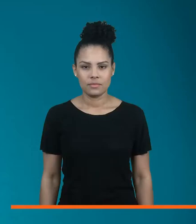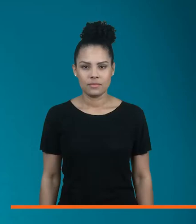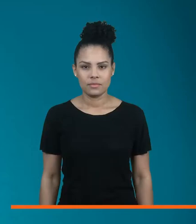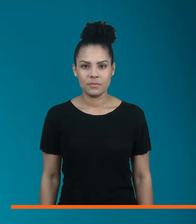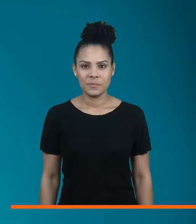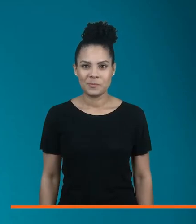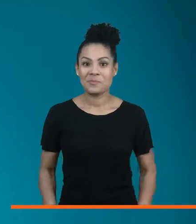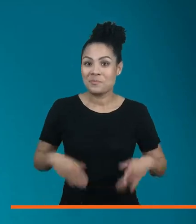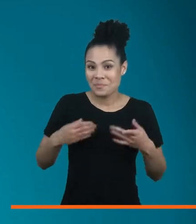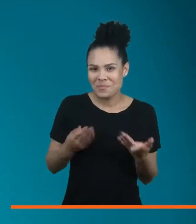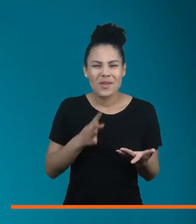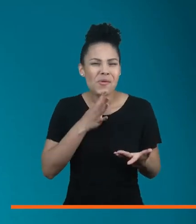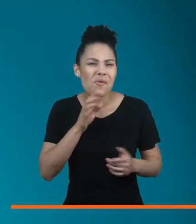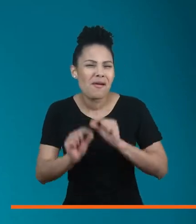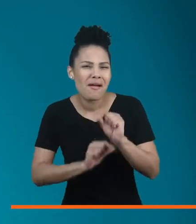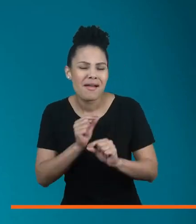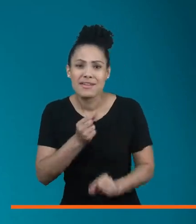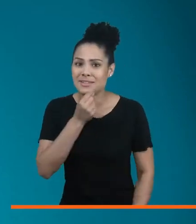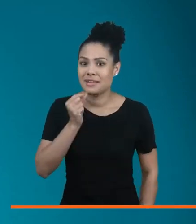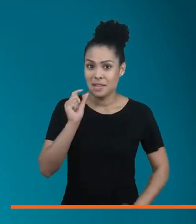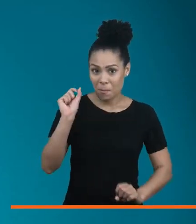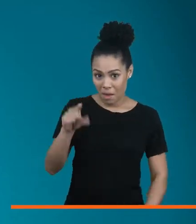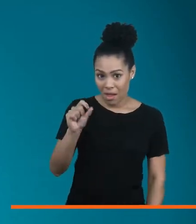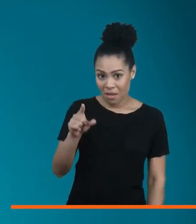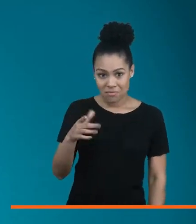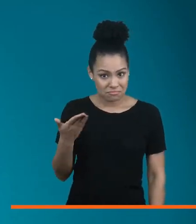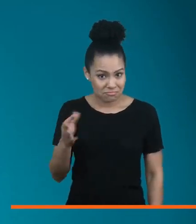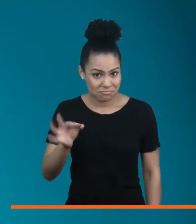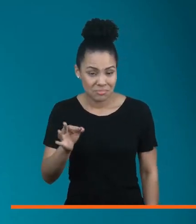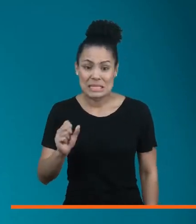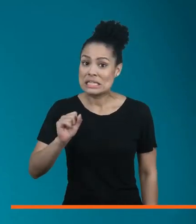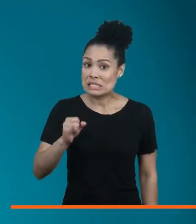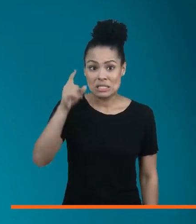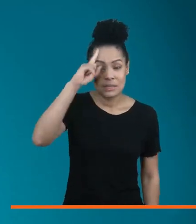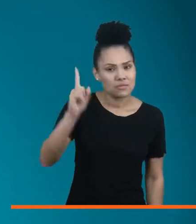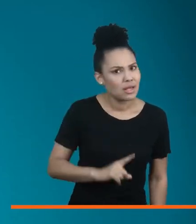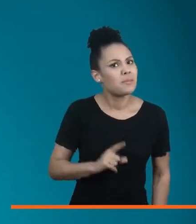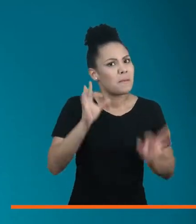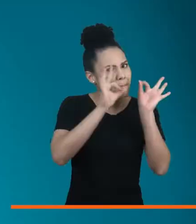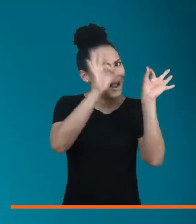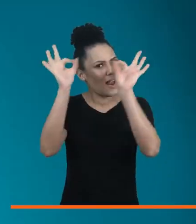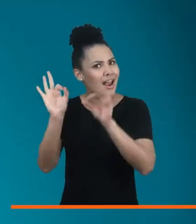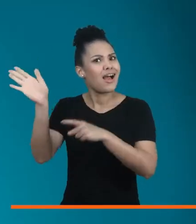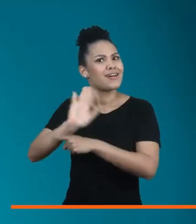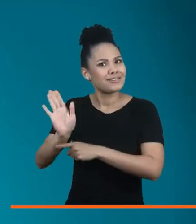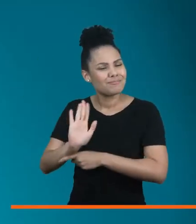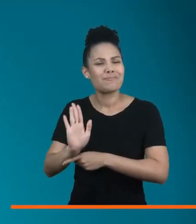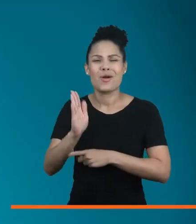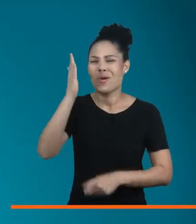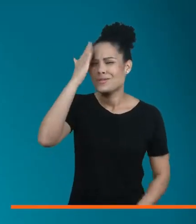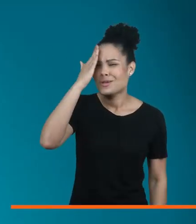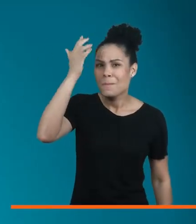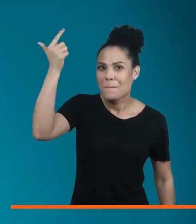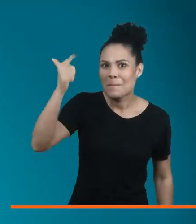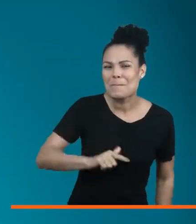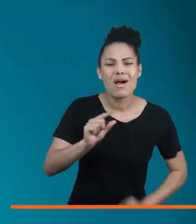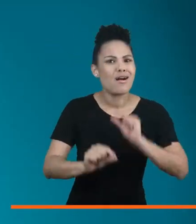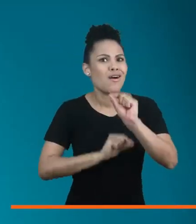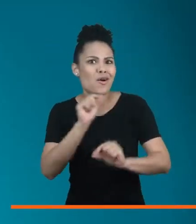Você já deve ter ouvido falar sobre o Setembro Azul, não é mesmo? Se ainda não, fique conosco até o fim deste vídeo para saber mais sobre esse mês